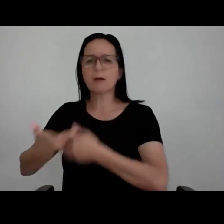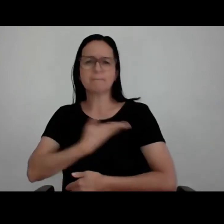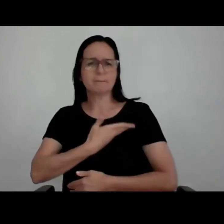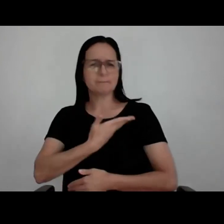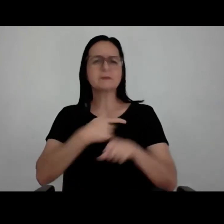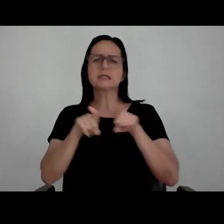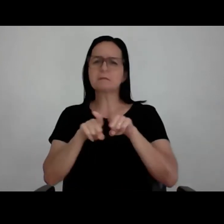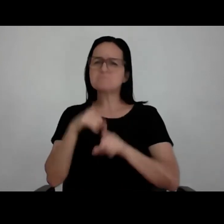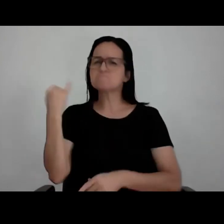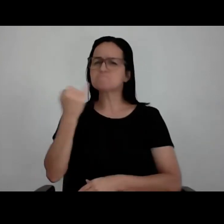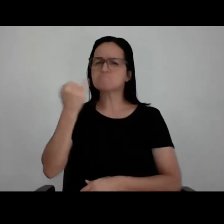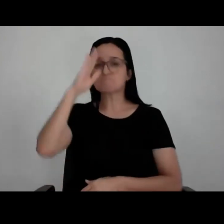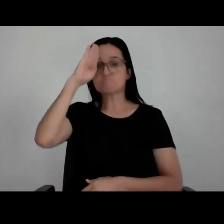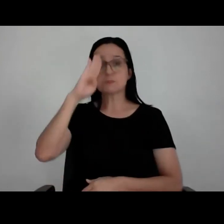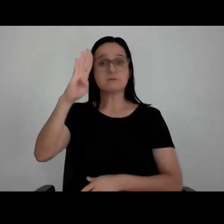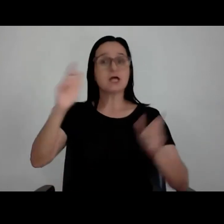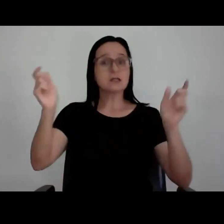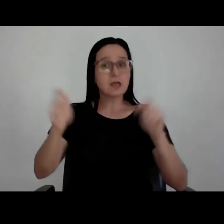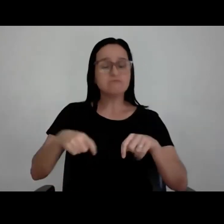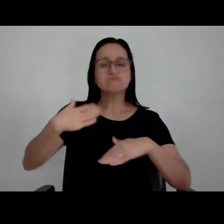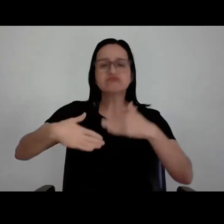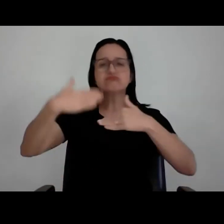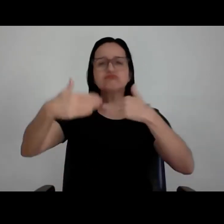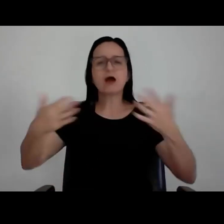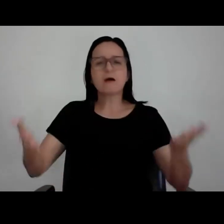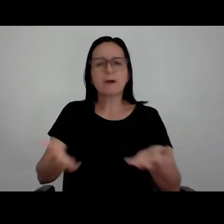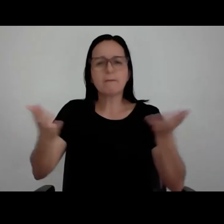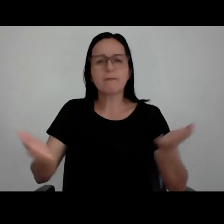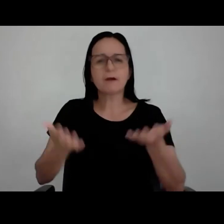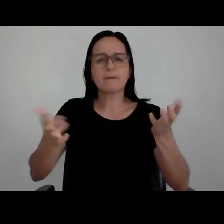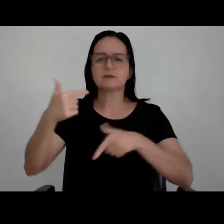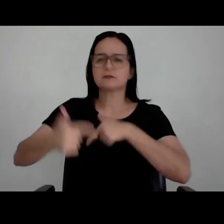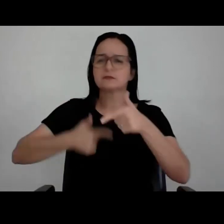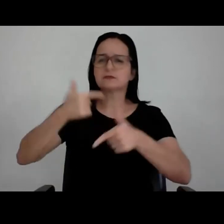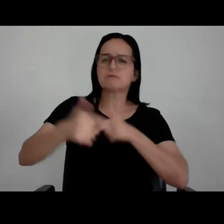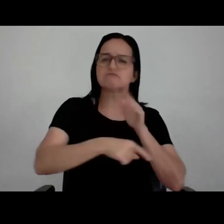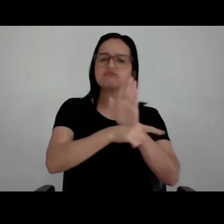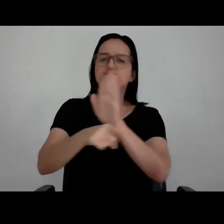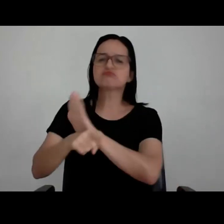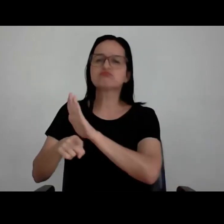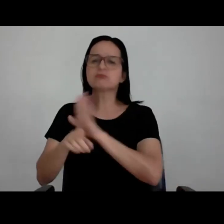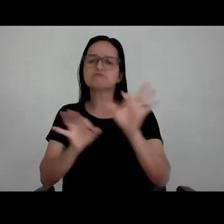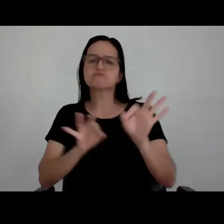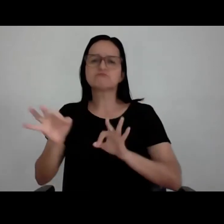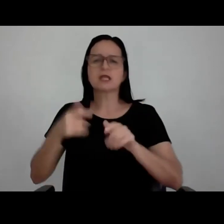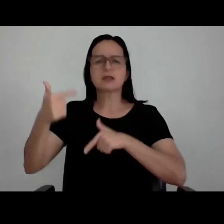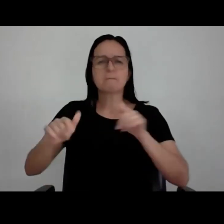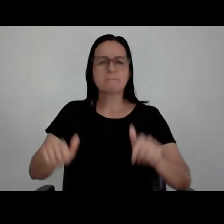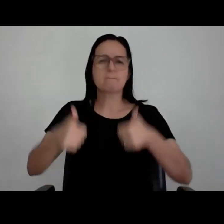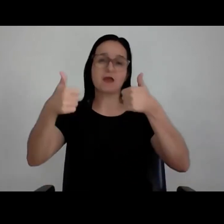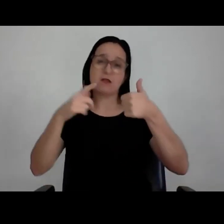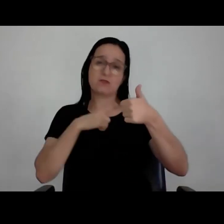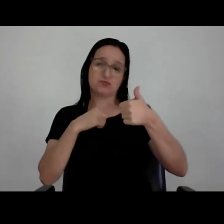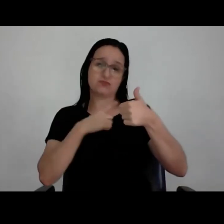importante. Isso gera toda uma motivação, todo um trabalho, toda uma dedicação que você consegue produzir mais e melhor, e você